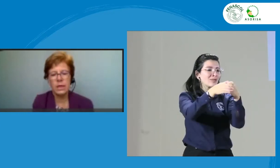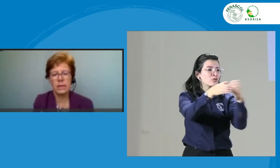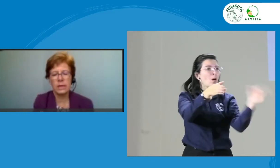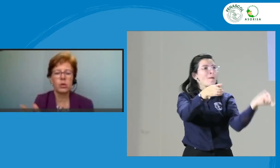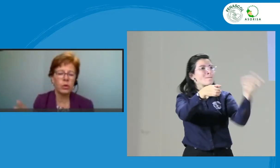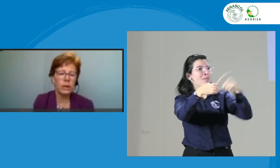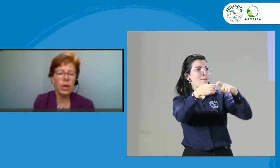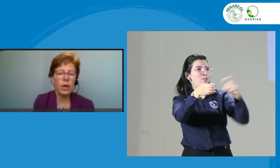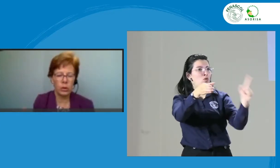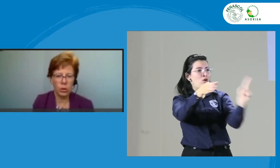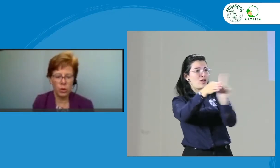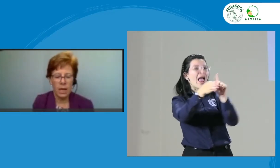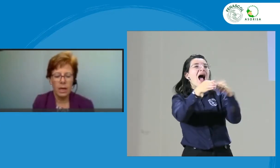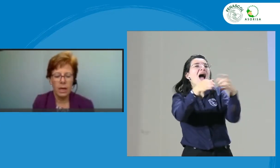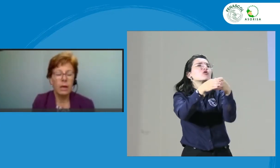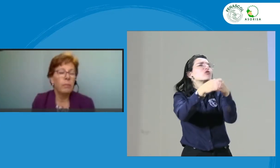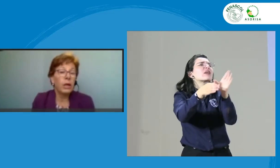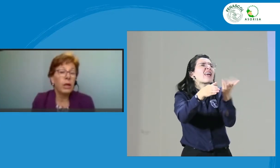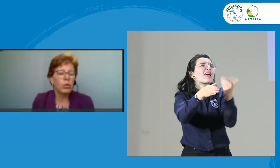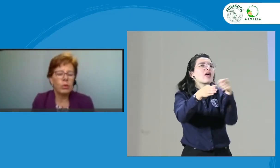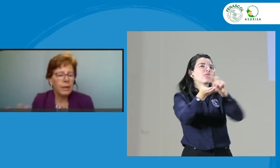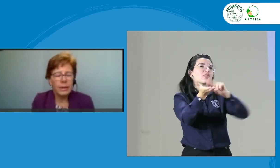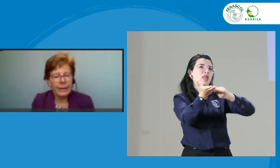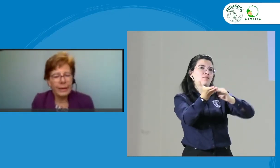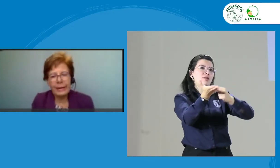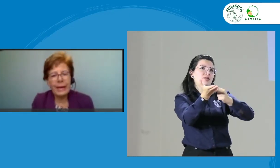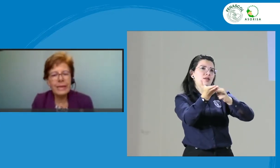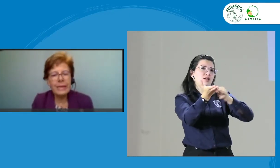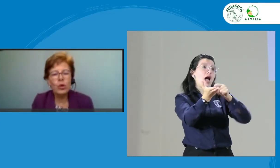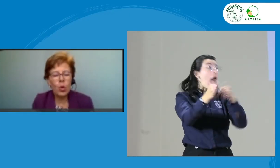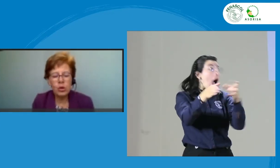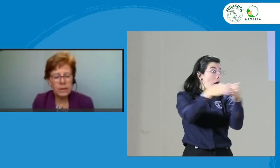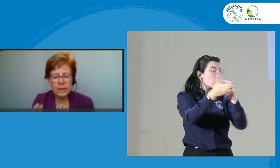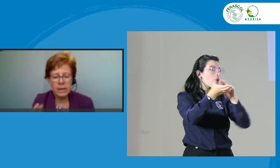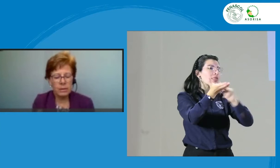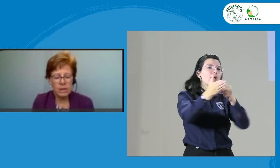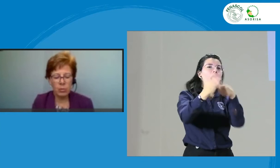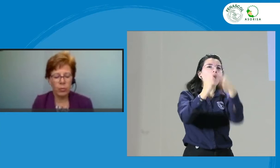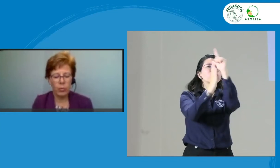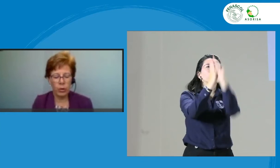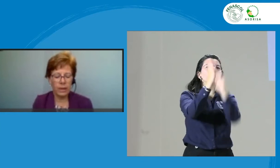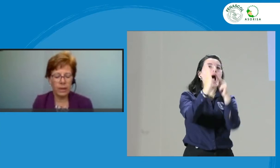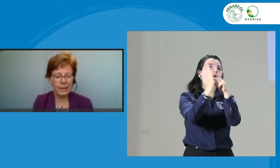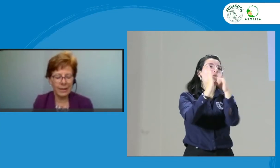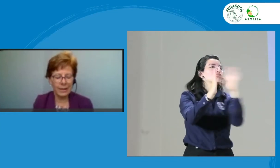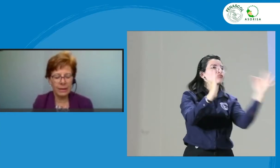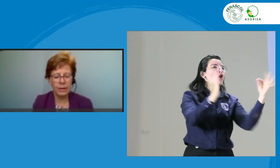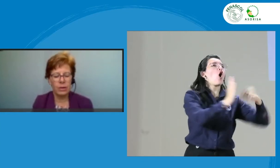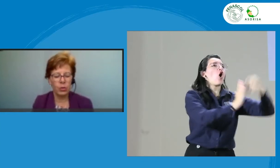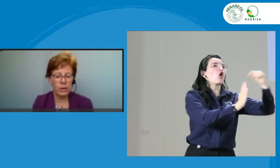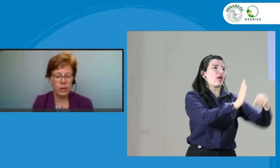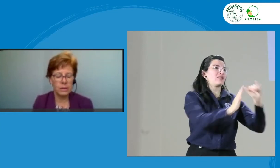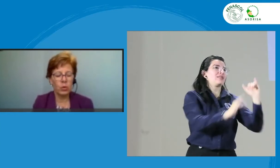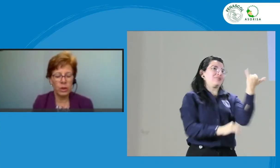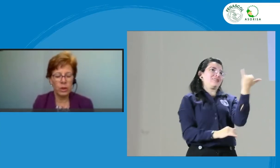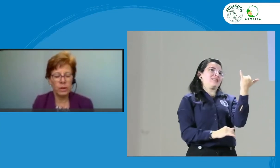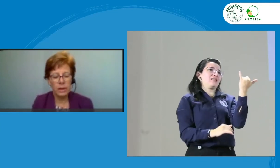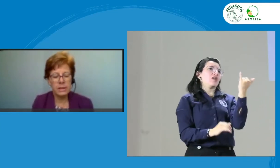ser contratado, en teoría. Pero ahí no se tiene el mismo poder legal con este